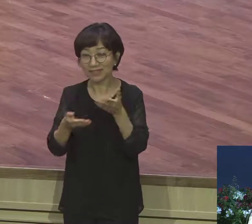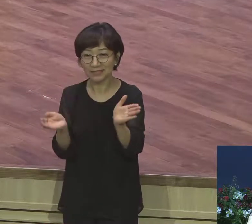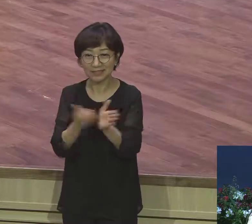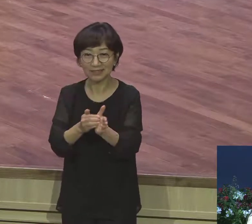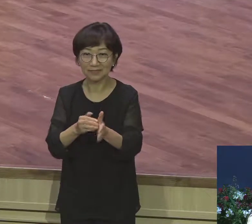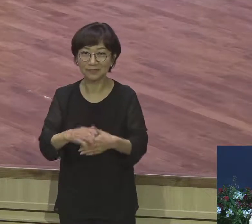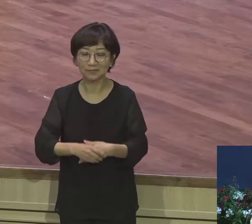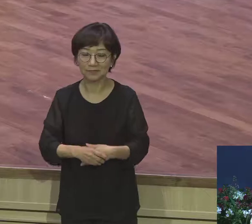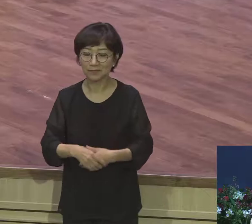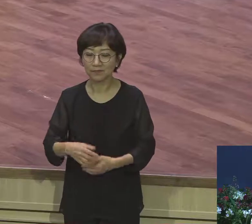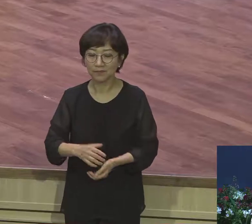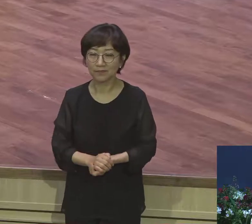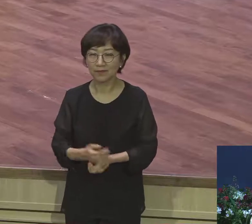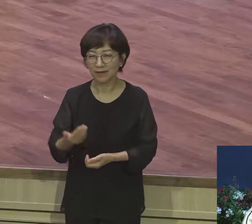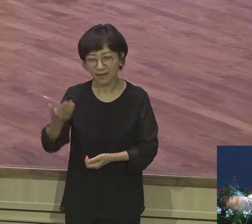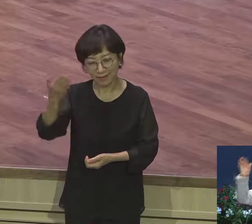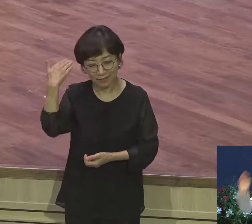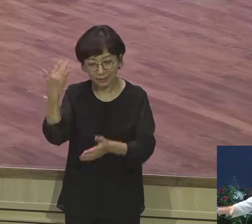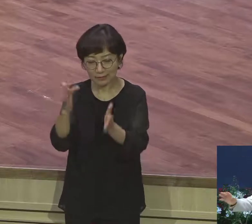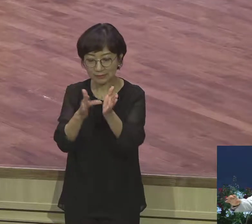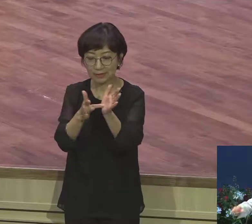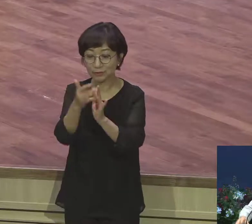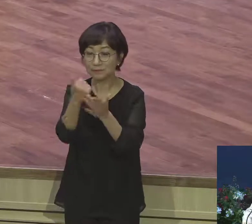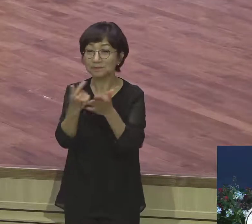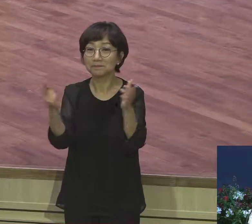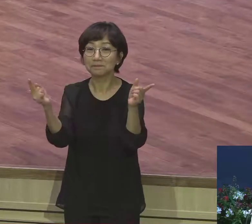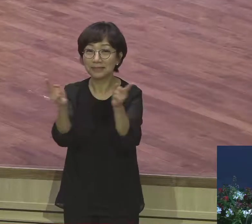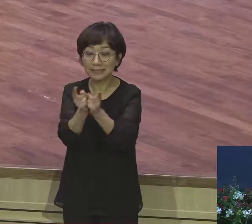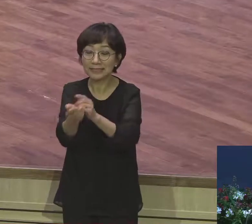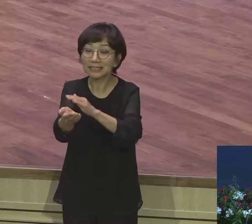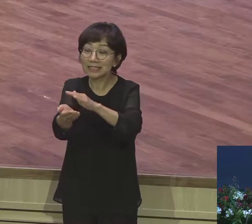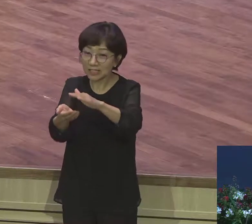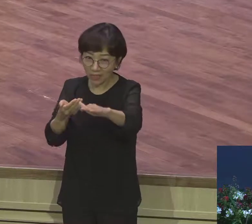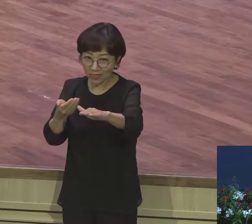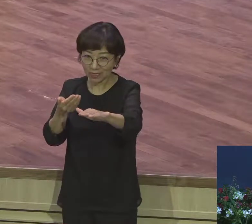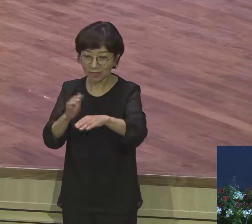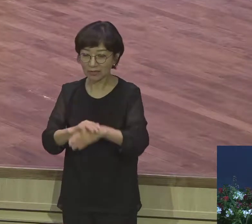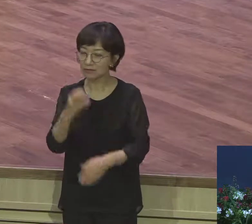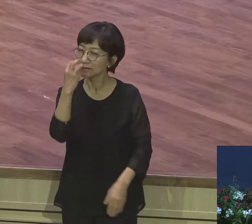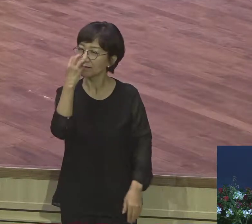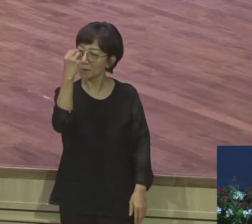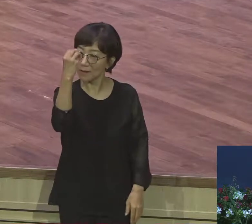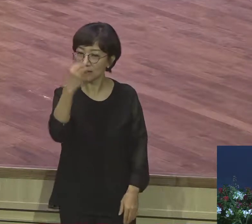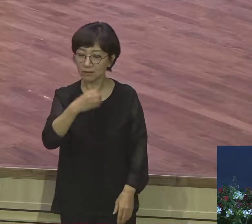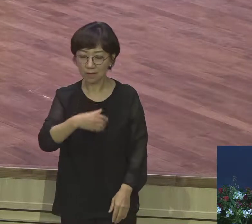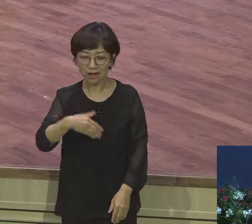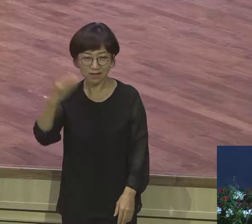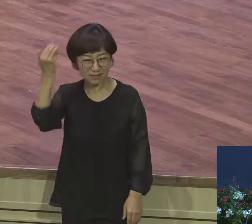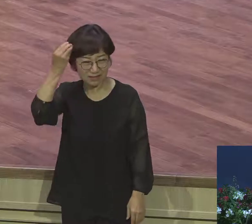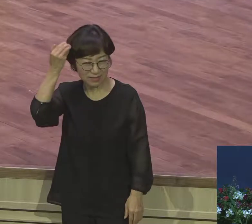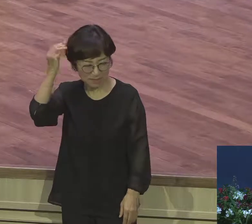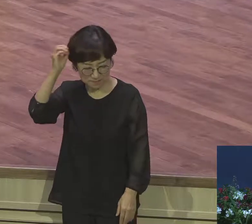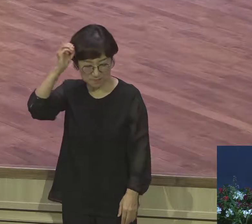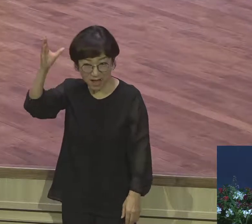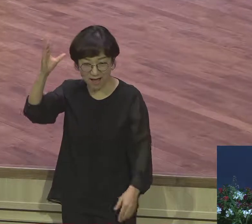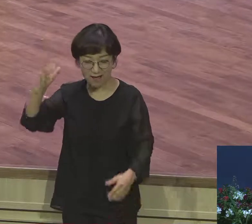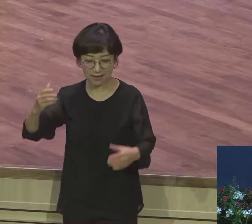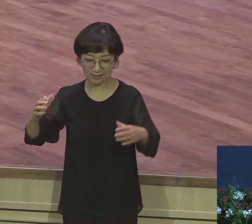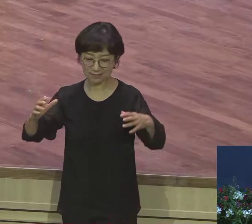학벌 어마어마한 배경 다 못 박아버렸다 철저하게 깨끗이 버린 거예요 그 다음 두